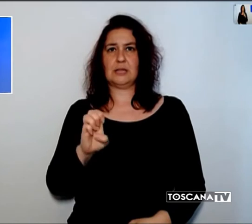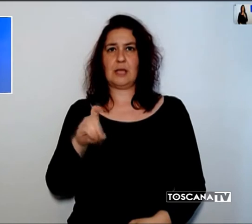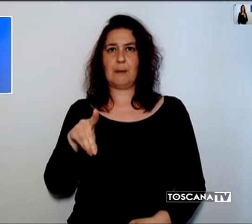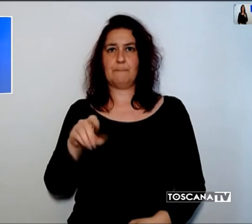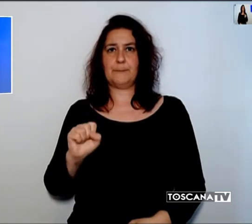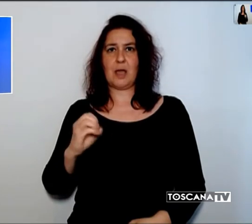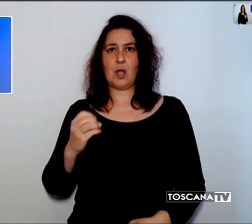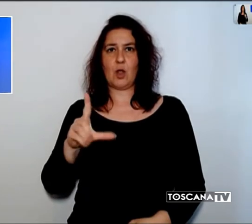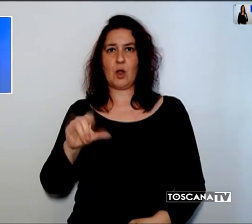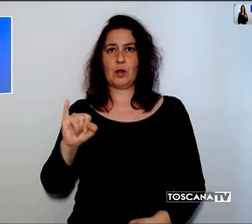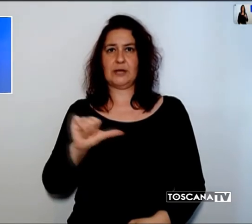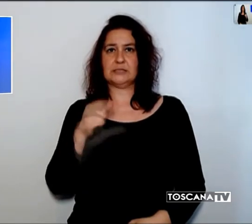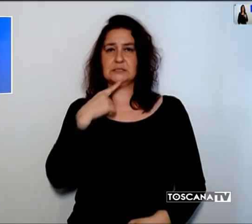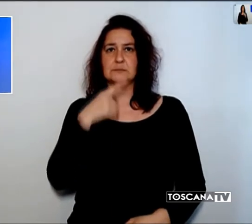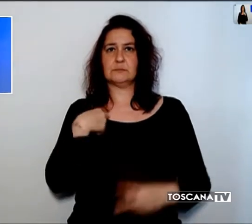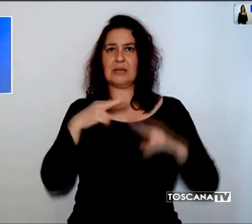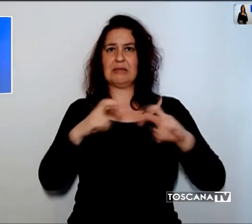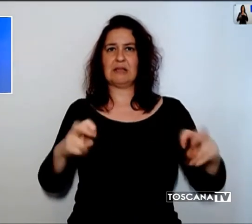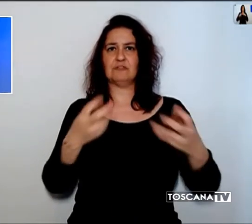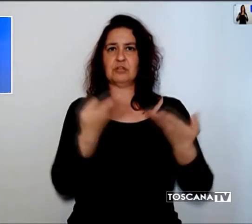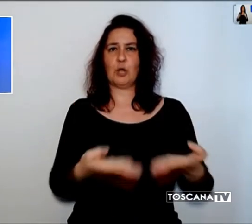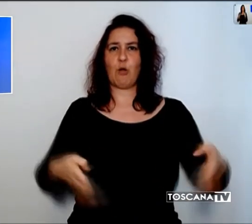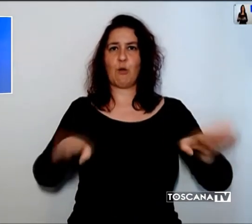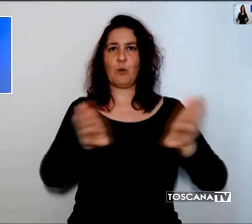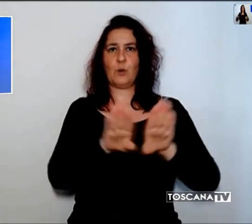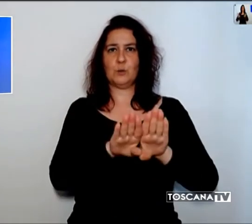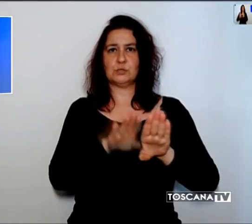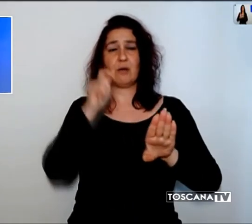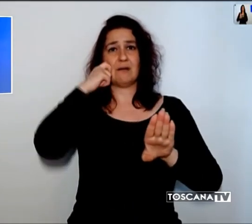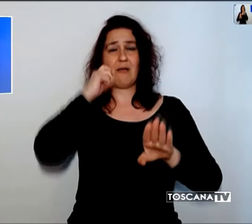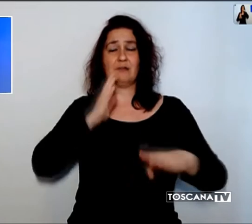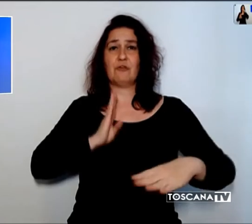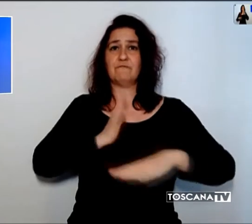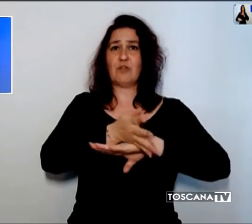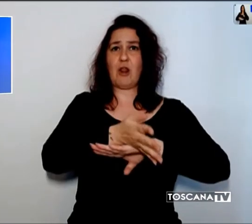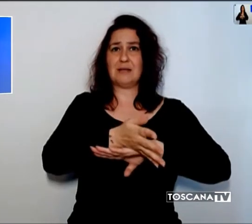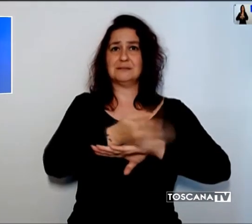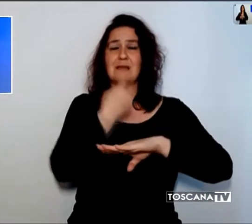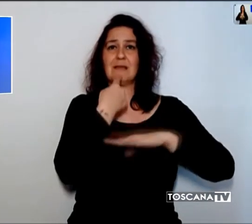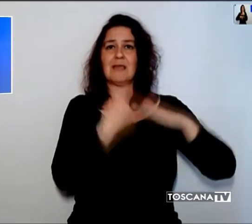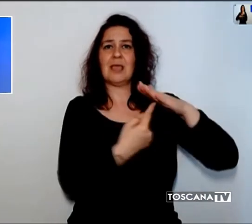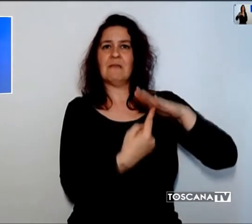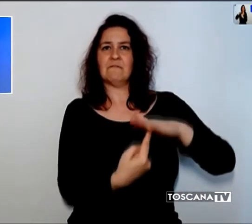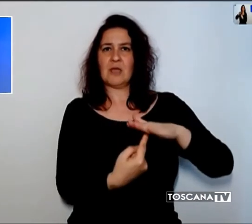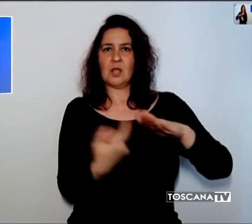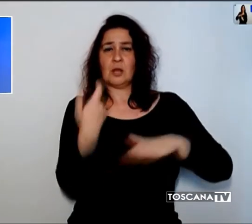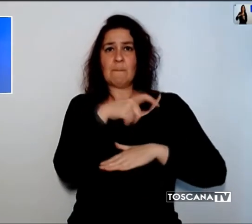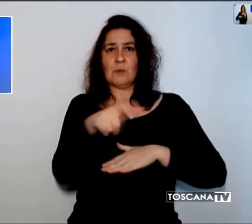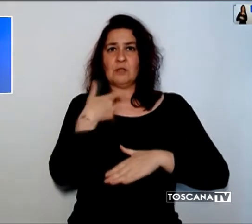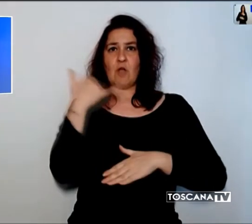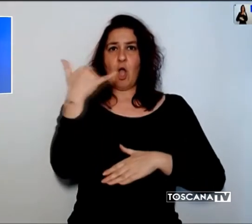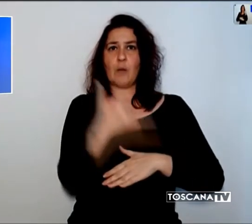indagini per il reato di violenza ad inferiore mediante omicidio pluriaggravato in